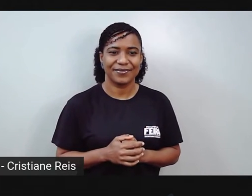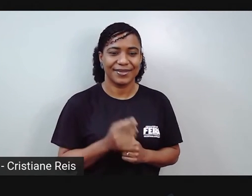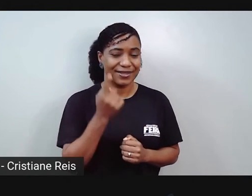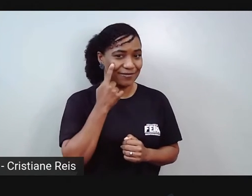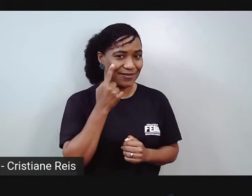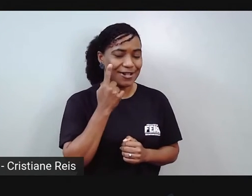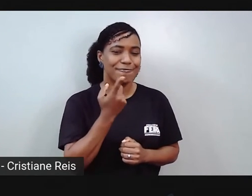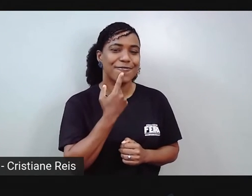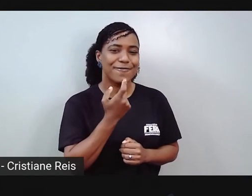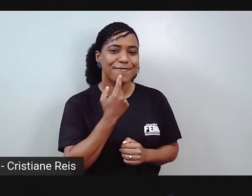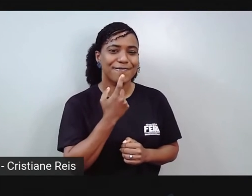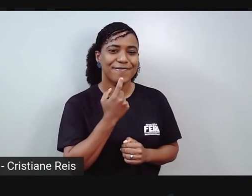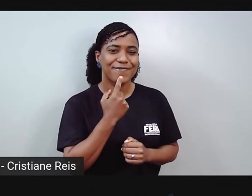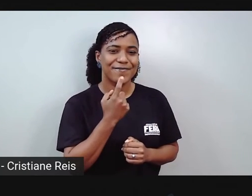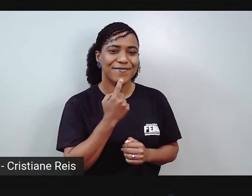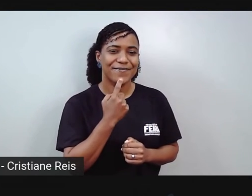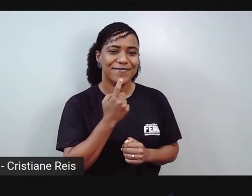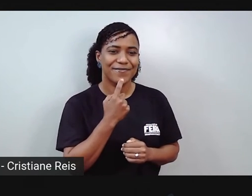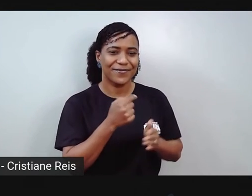vermelhinha.